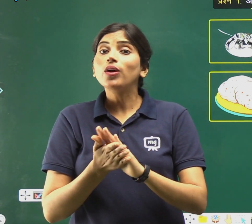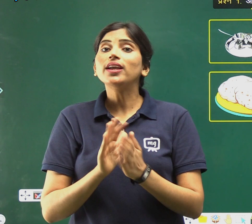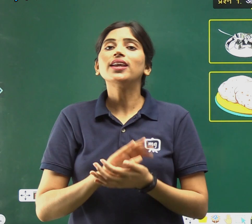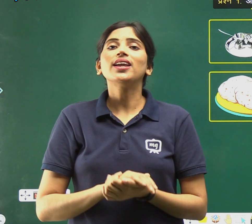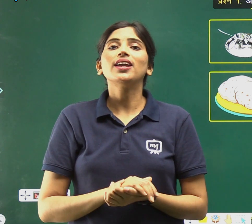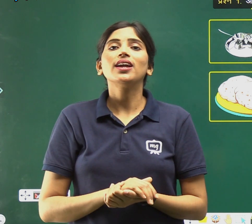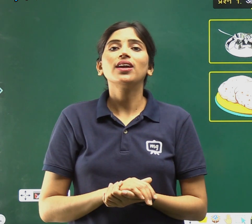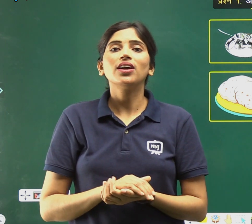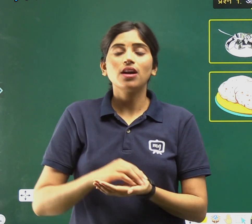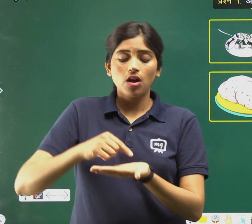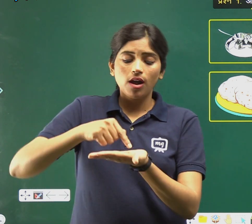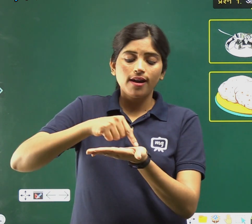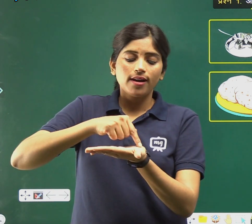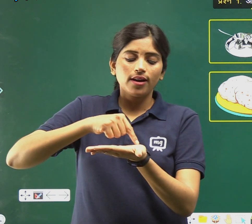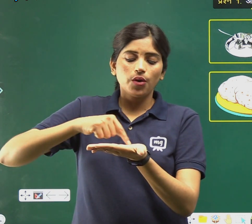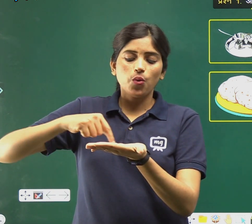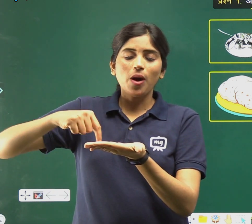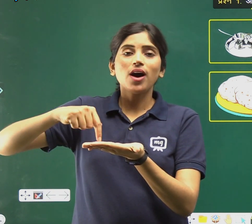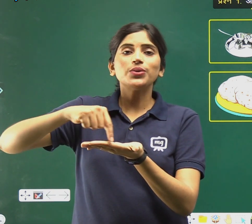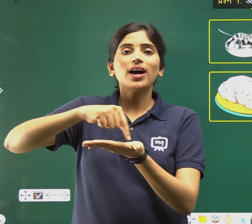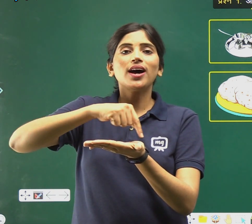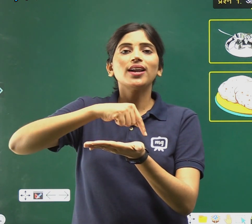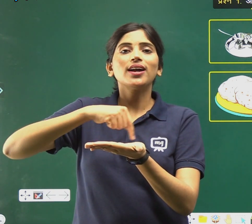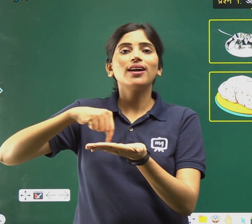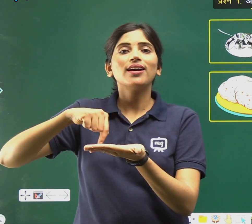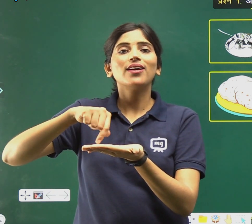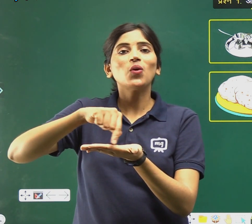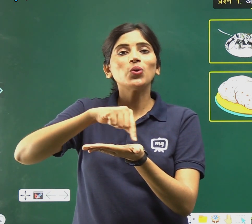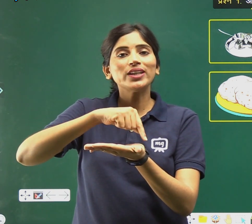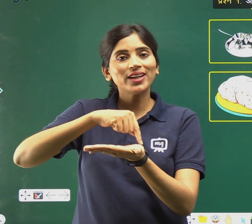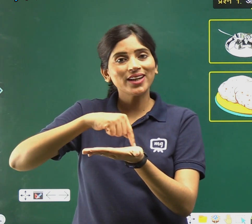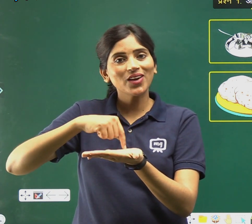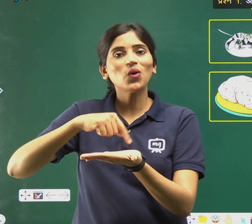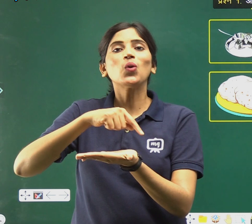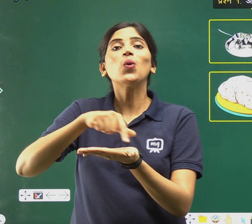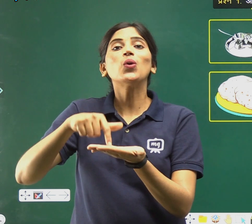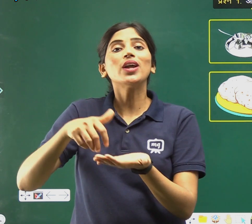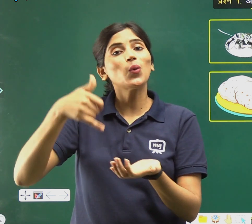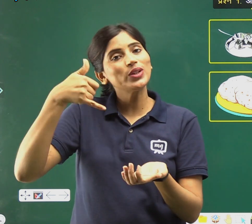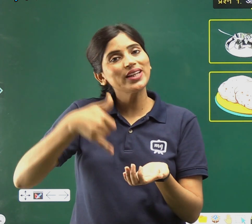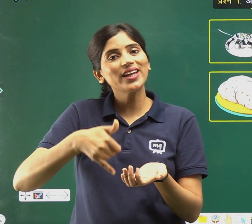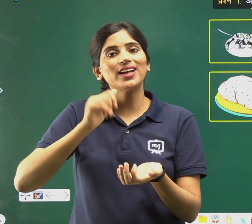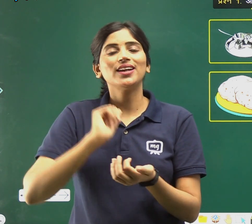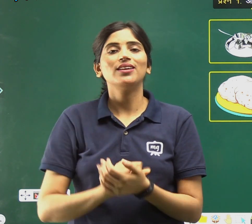गुमावदार, कोने होते हैं?